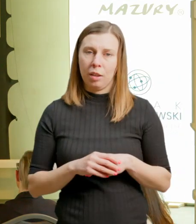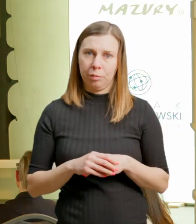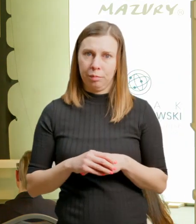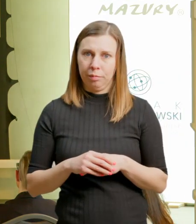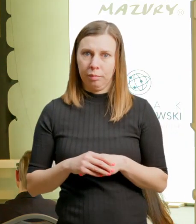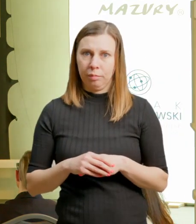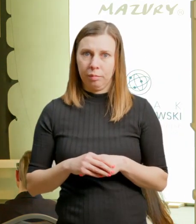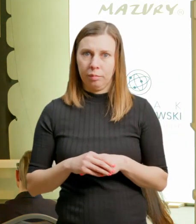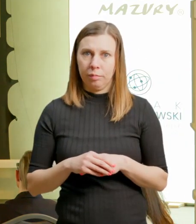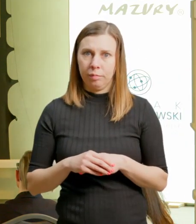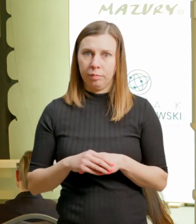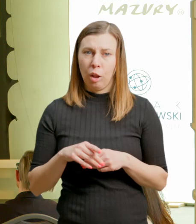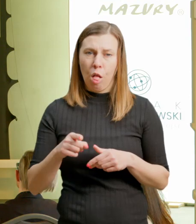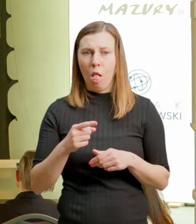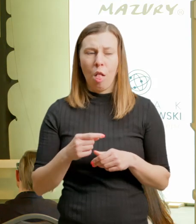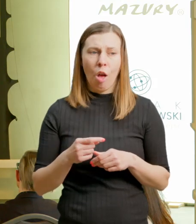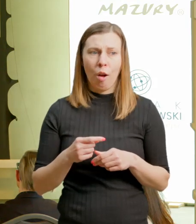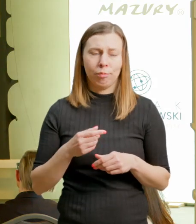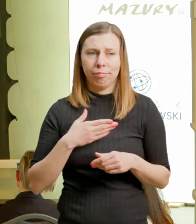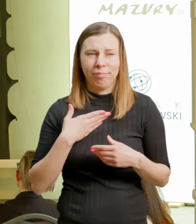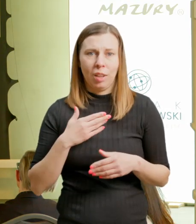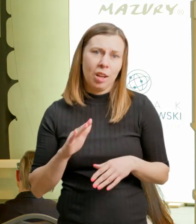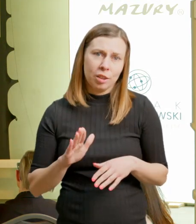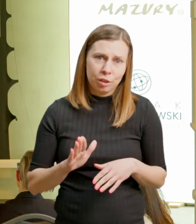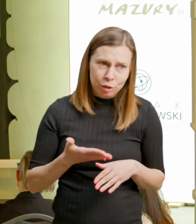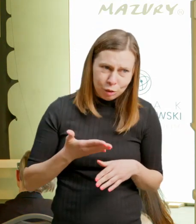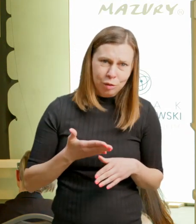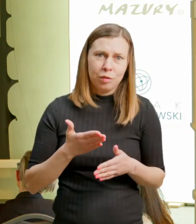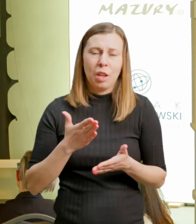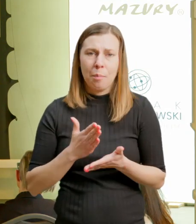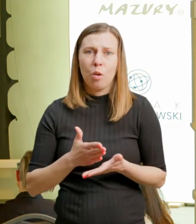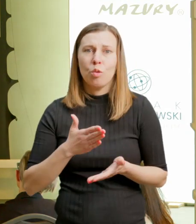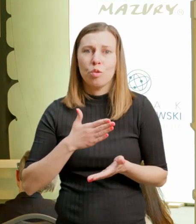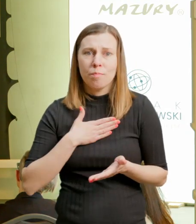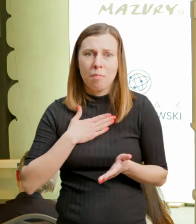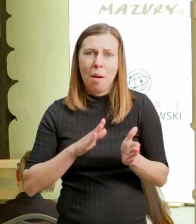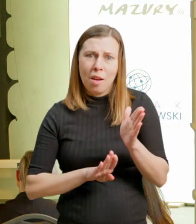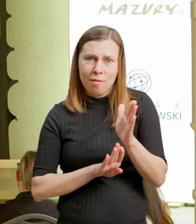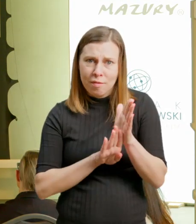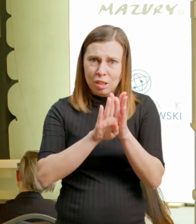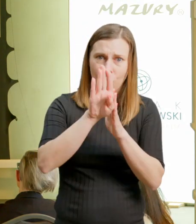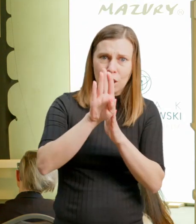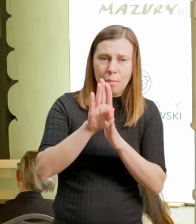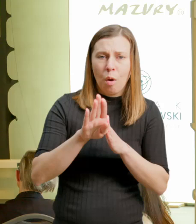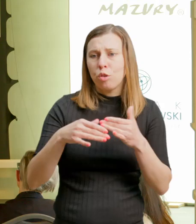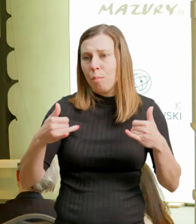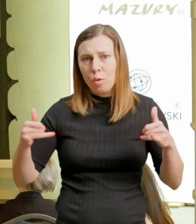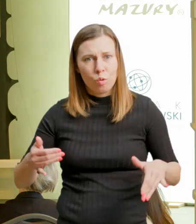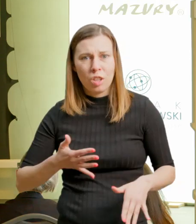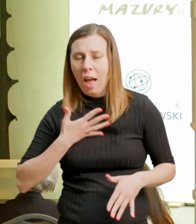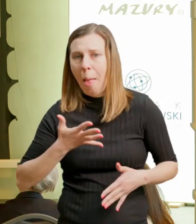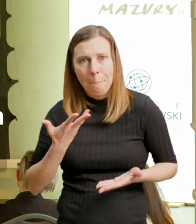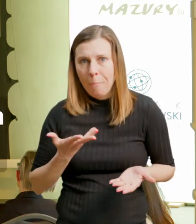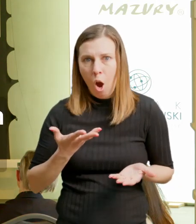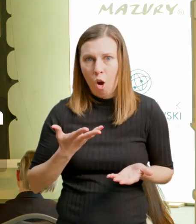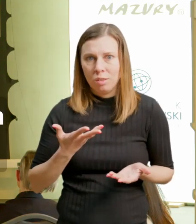to takie nieracjonalne, bo już mamy wysoki poziom dosyć różnego rodzaju